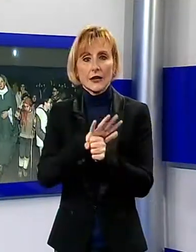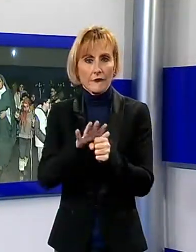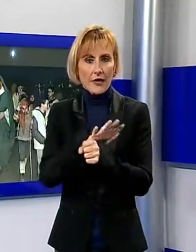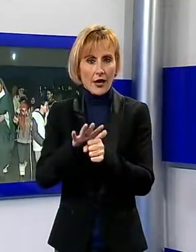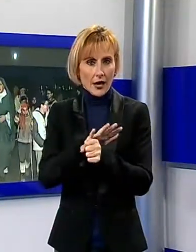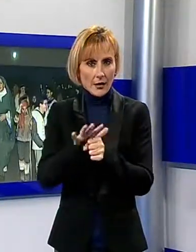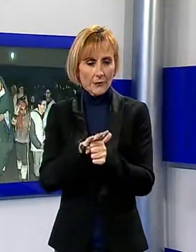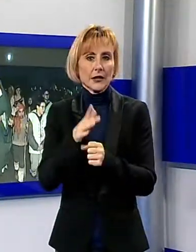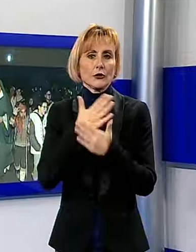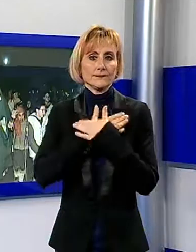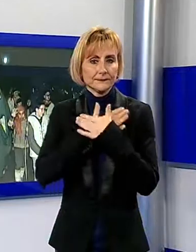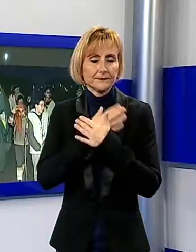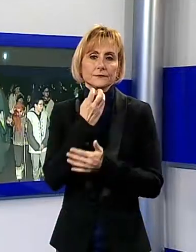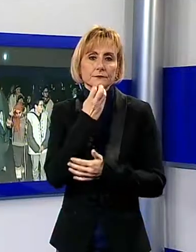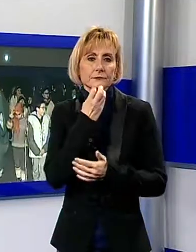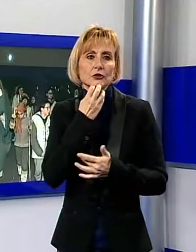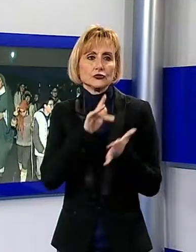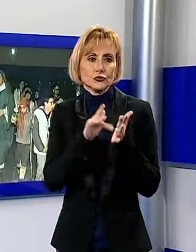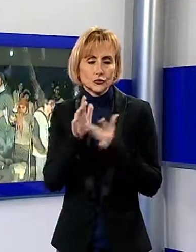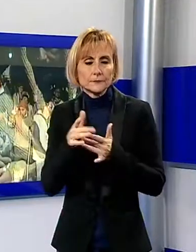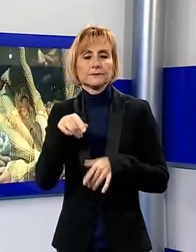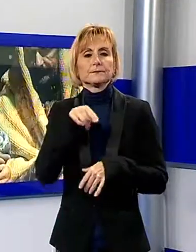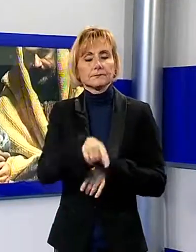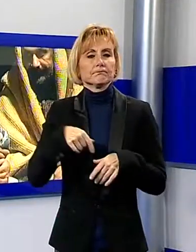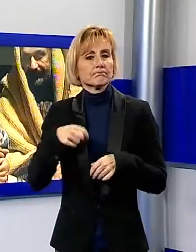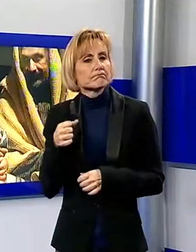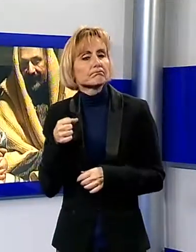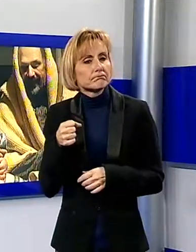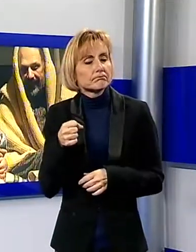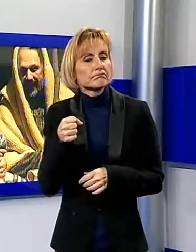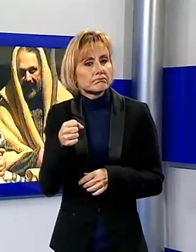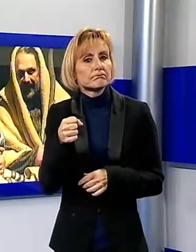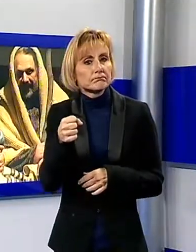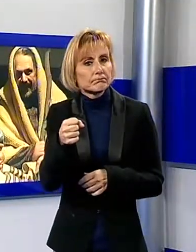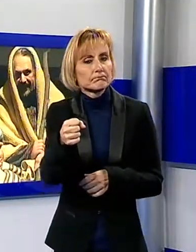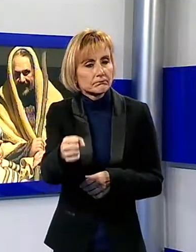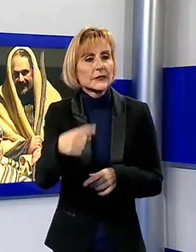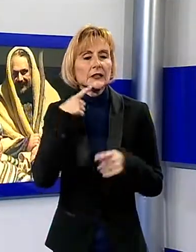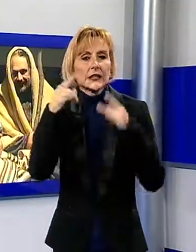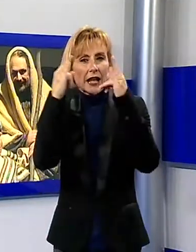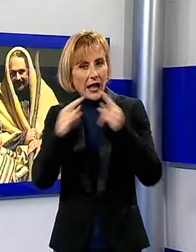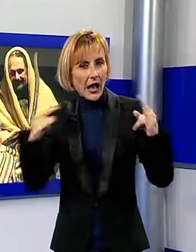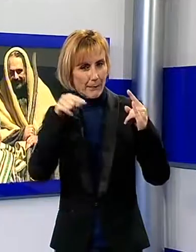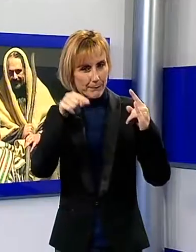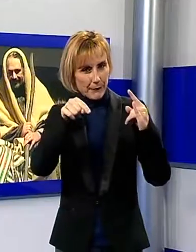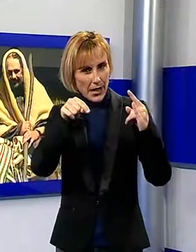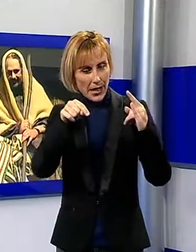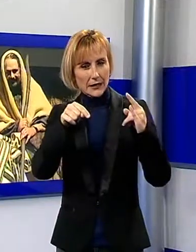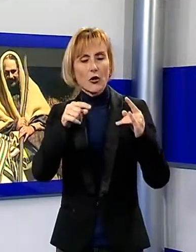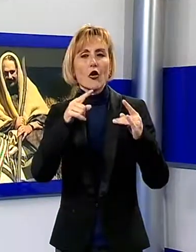il luogo della natività sulla Ringo del Duomo dove la capannuccia era stata allestita sotto la loggia del Palazzo Pretorio. Un